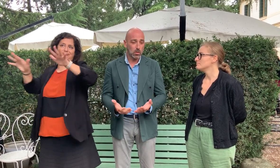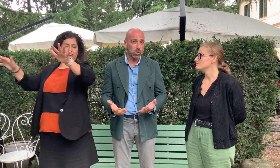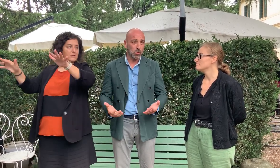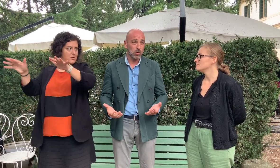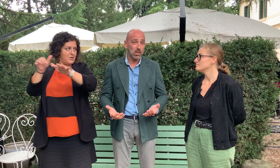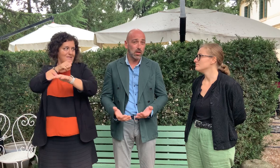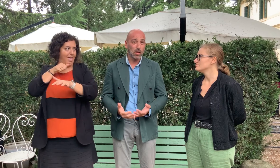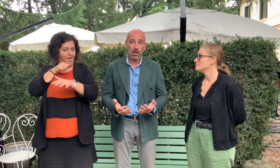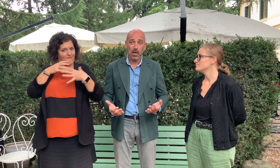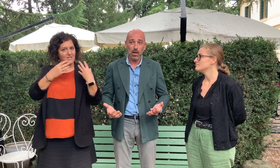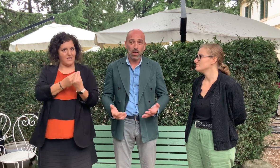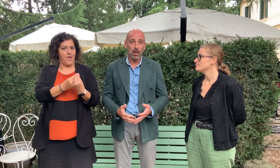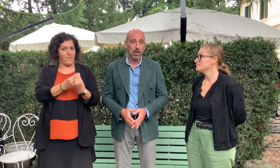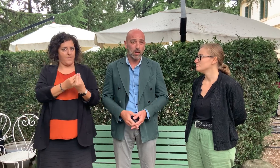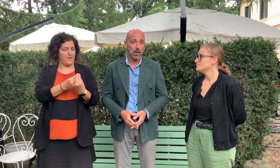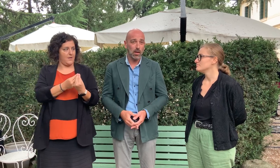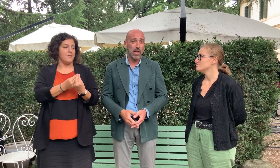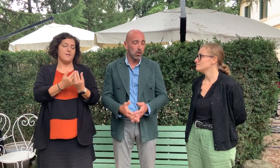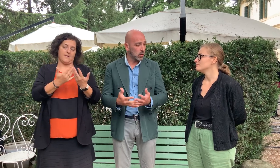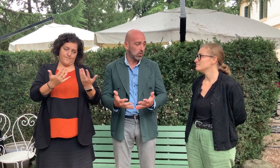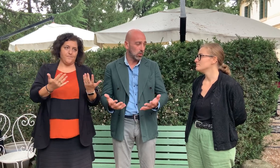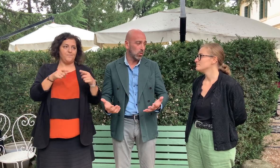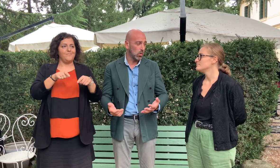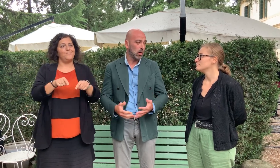diciamo così, che è il nostro ruolo.